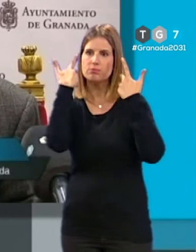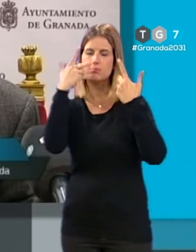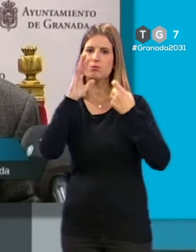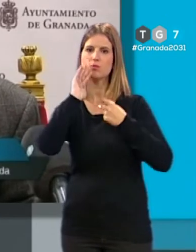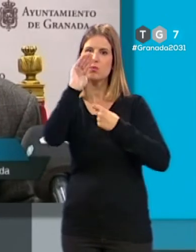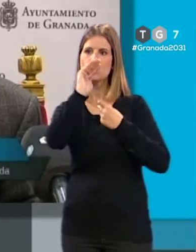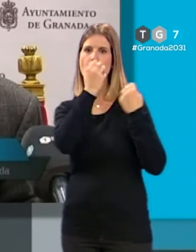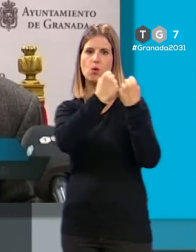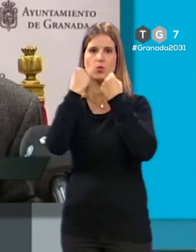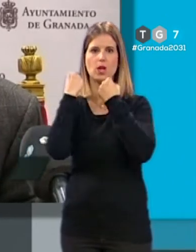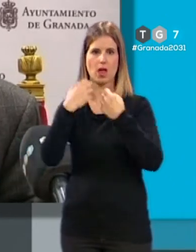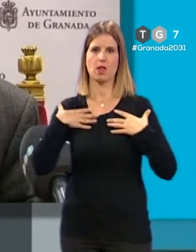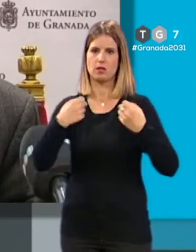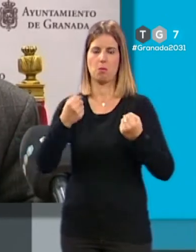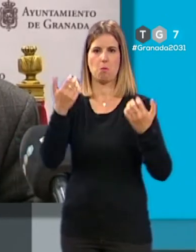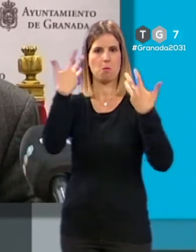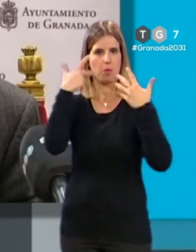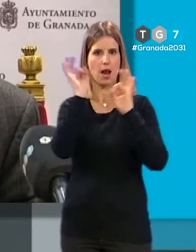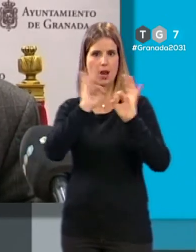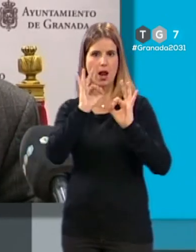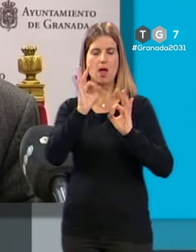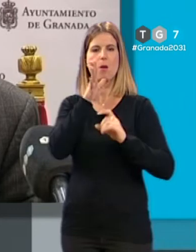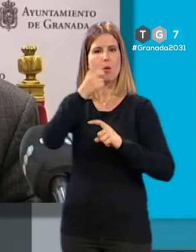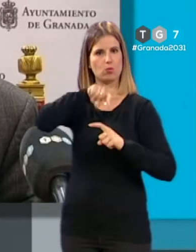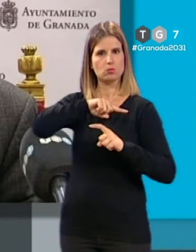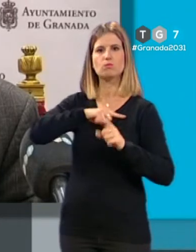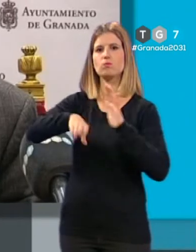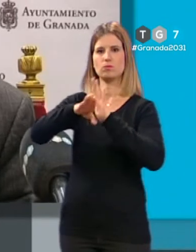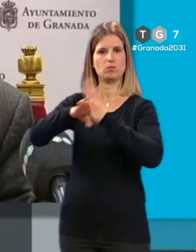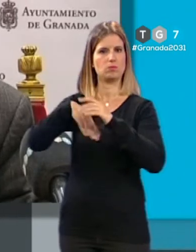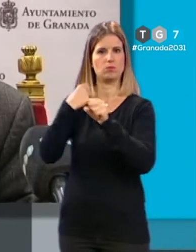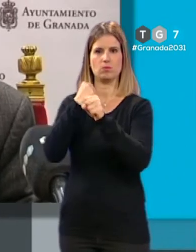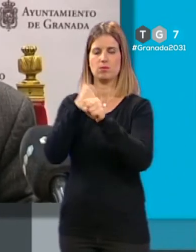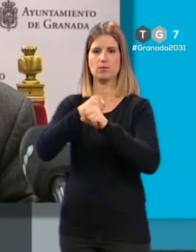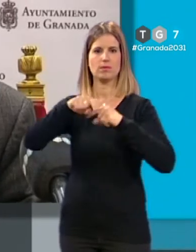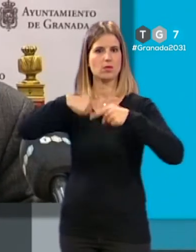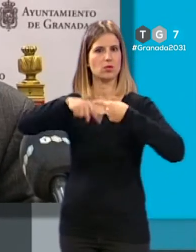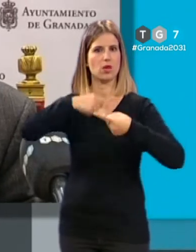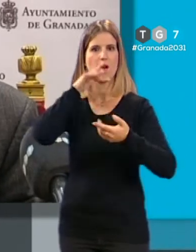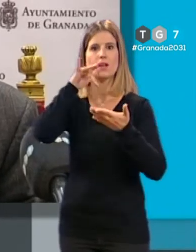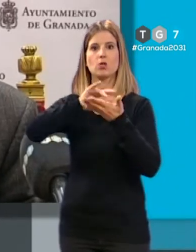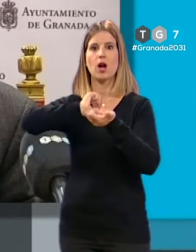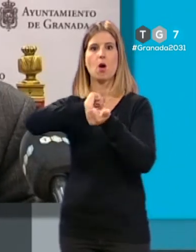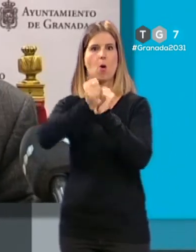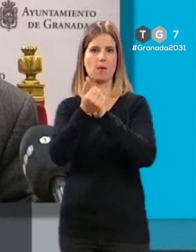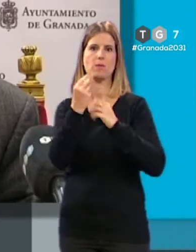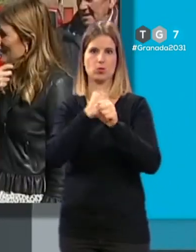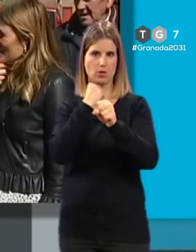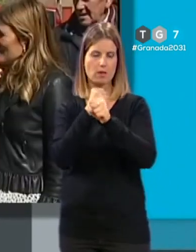parte de las autoridades sanitarias, por tanto nosotros seguimos en nuestro trabajo diario, ahora en Cuarema, que es mucho.